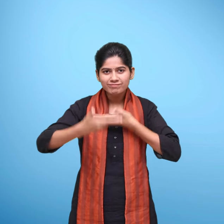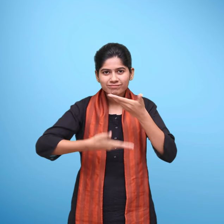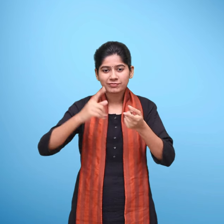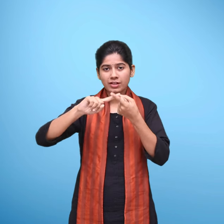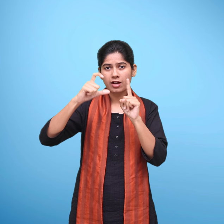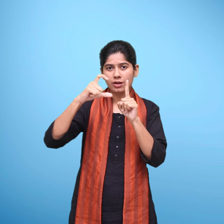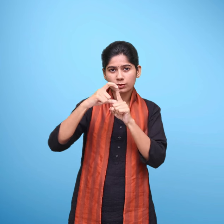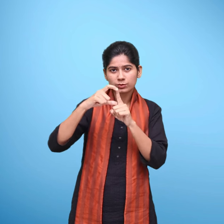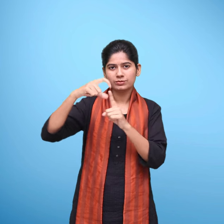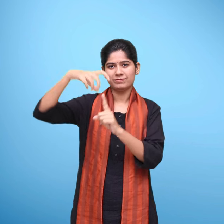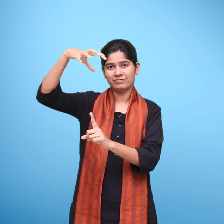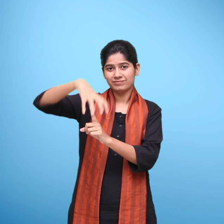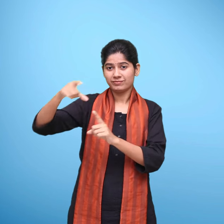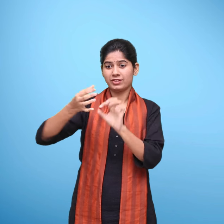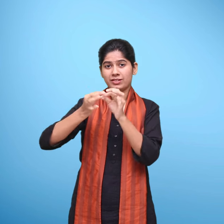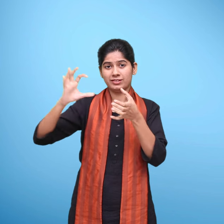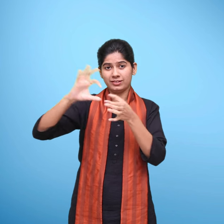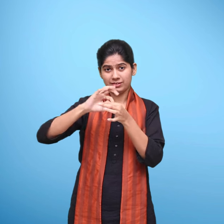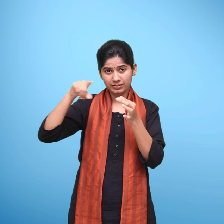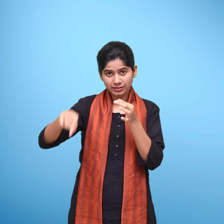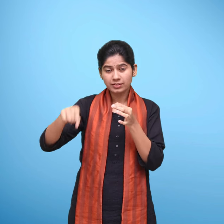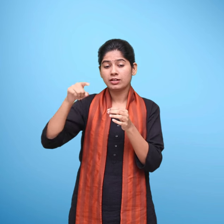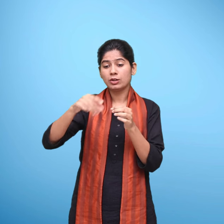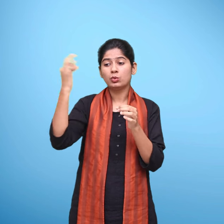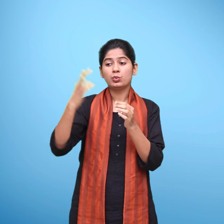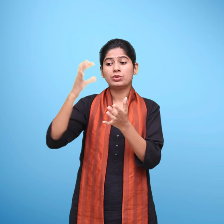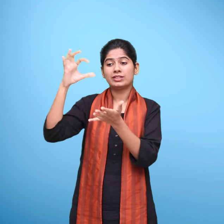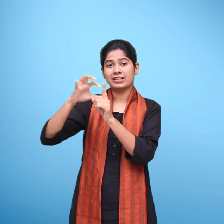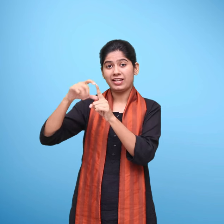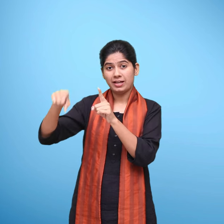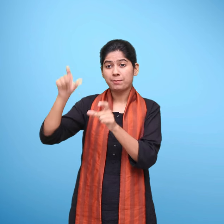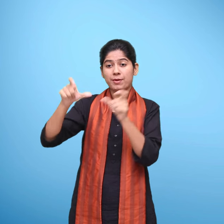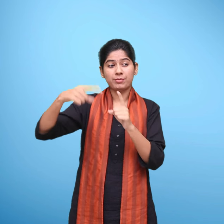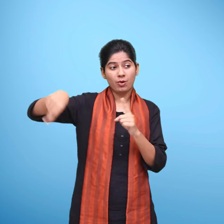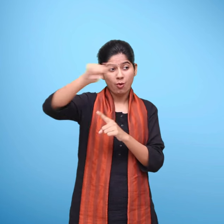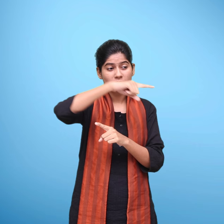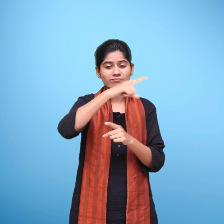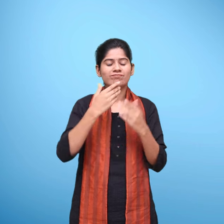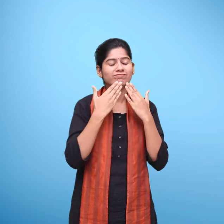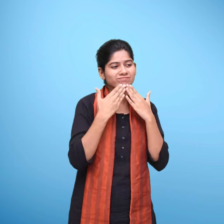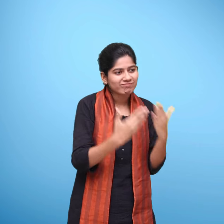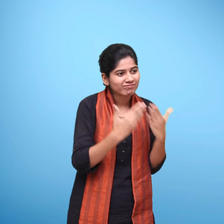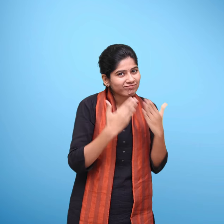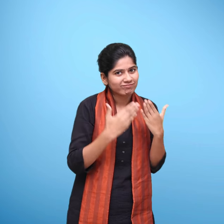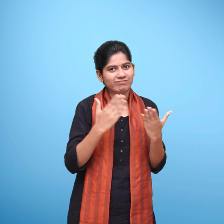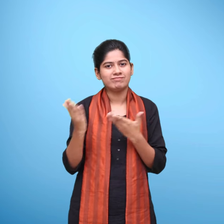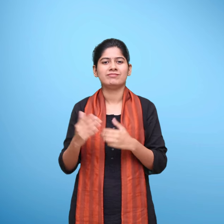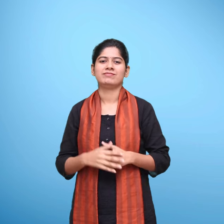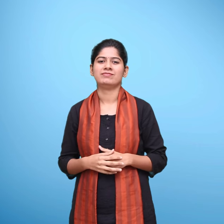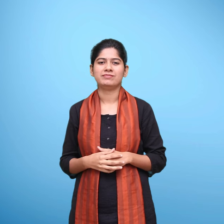प्रारंभिक शिक्षा विभाग राष्ट्रे शेक्षिक अनुसंधान और प्रशिक्षन परशद नई दिल्ली के प्रती आभार व्यक्त करती है